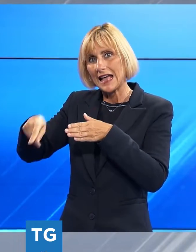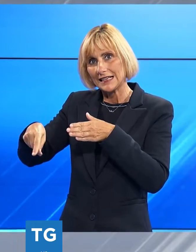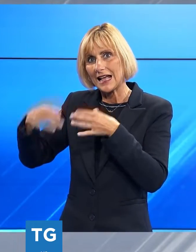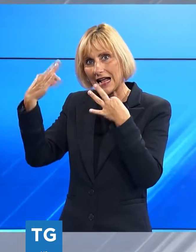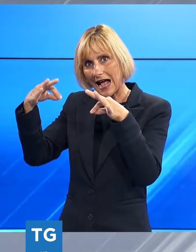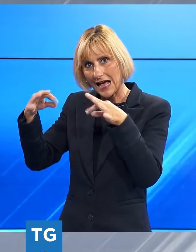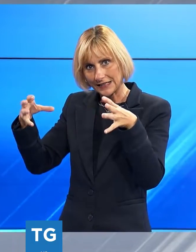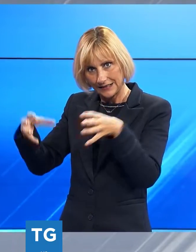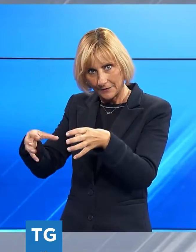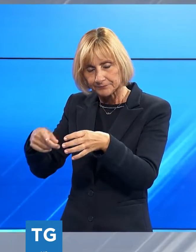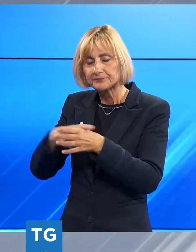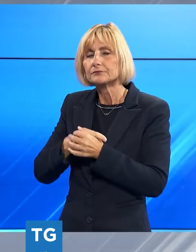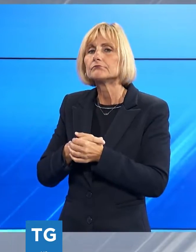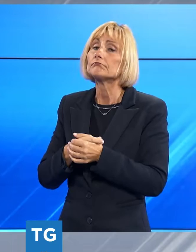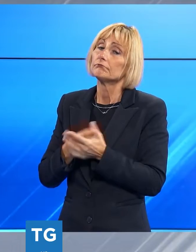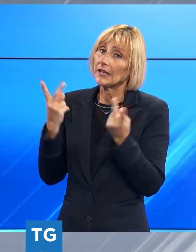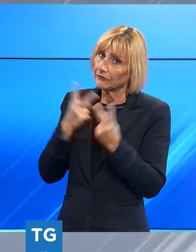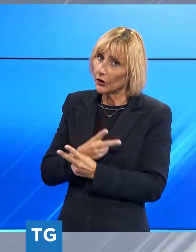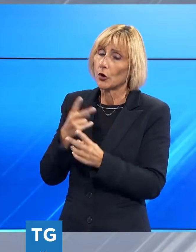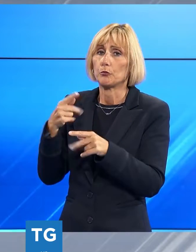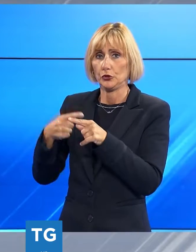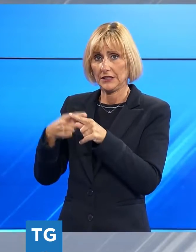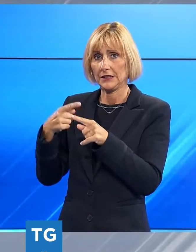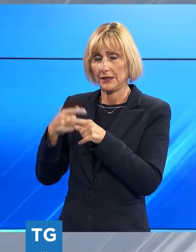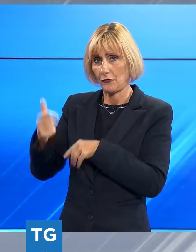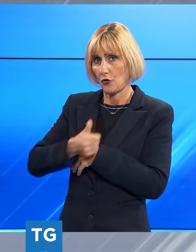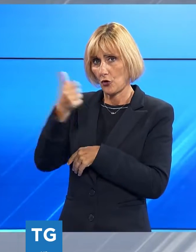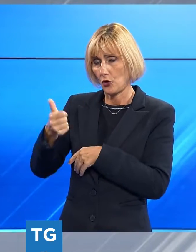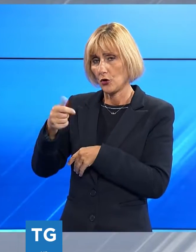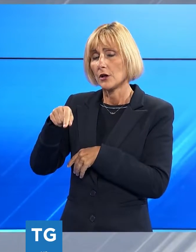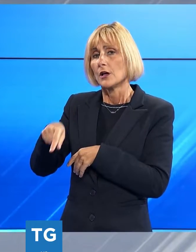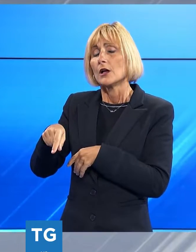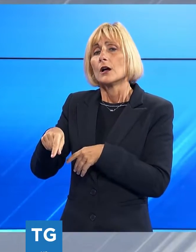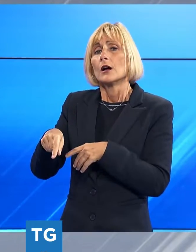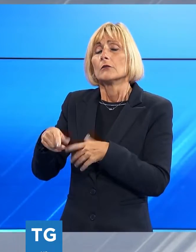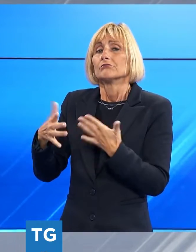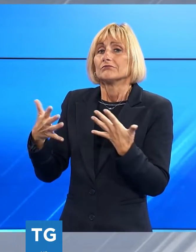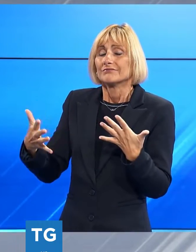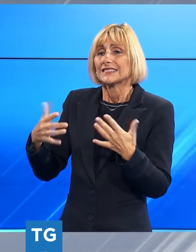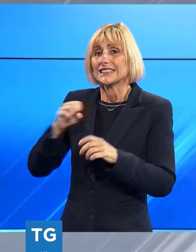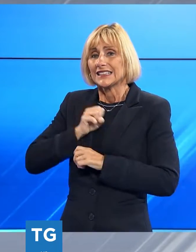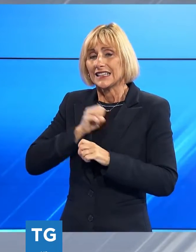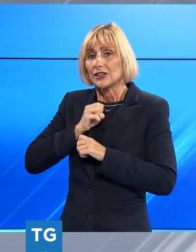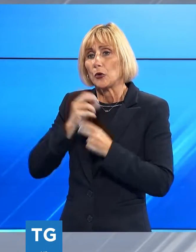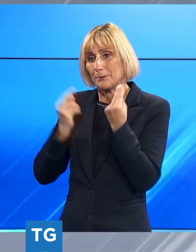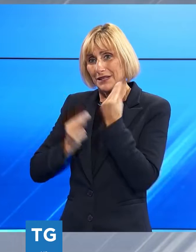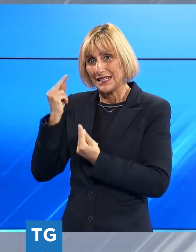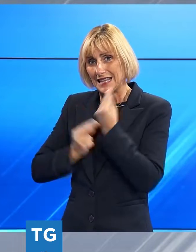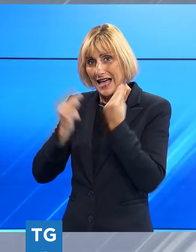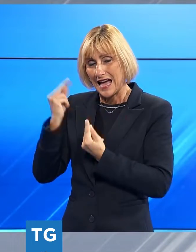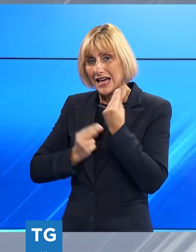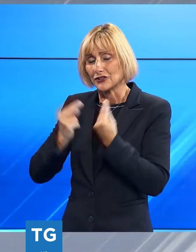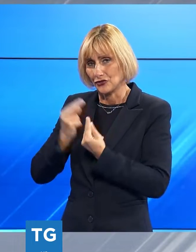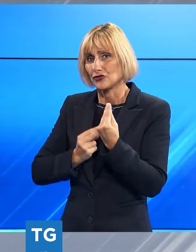è stato un anno comunque positivo. Chiaramente la dinamica dei prezzi avrà delle ripercussioni sui bilanci, ma